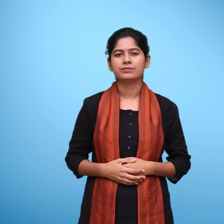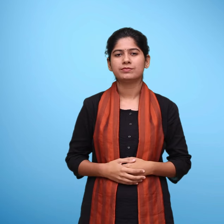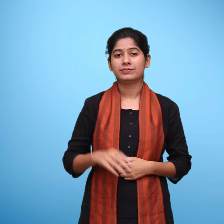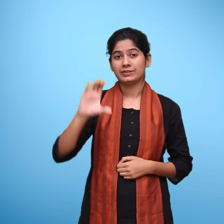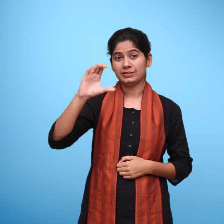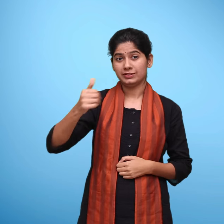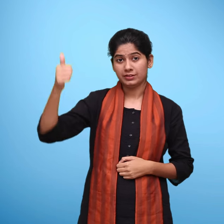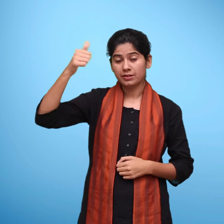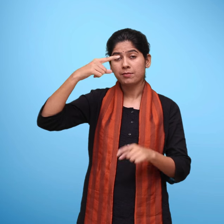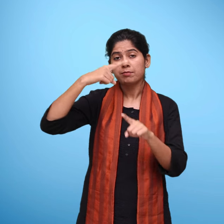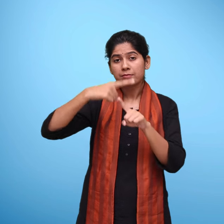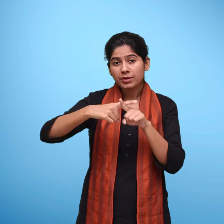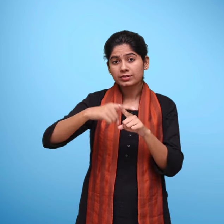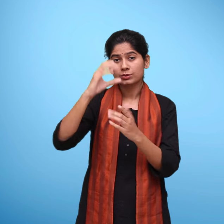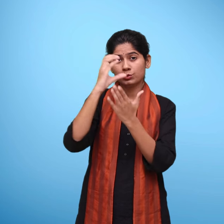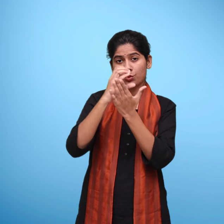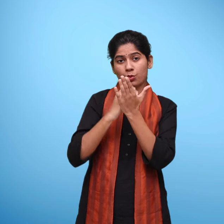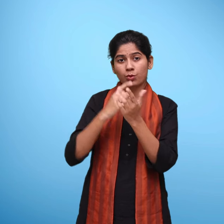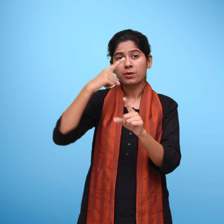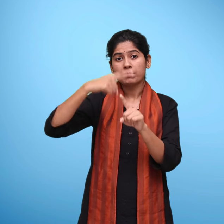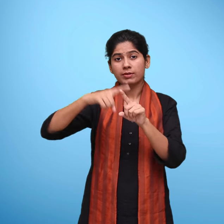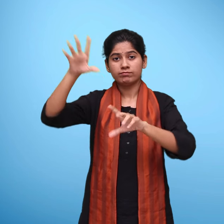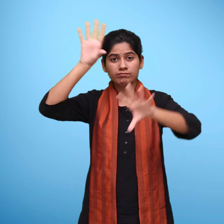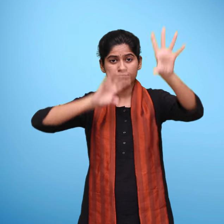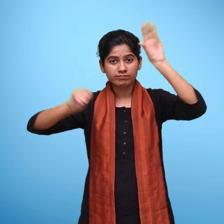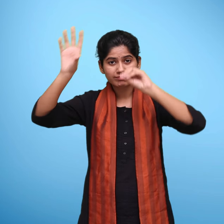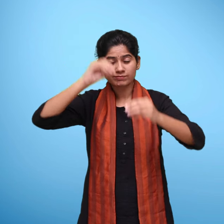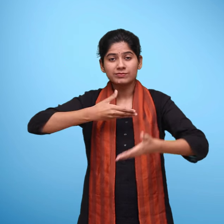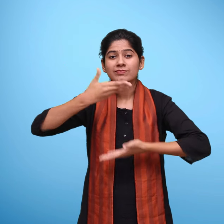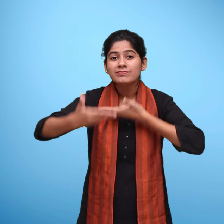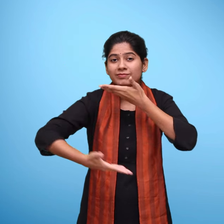अध्यक्ष, पाठ्यक्रम एवं अधिगम शिक्षन सामग्री विकास समिती